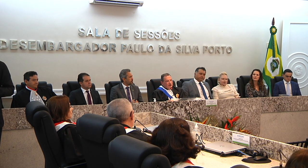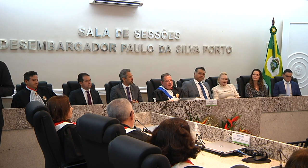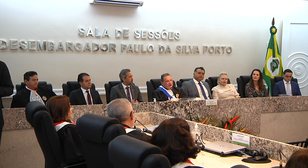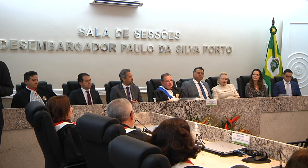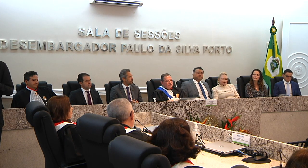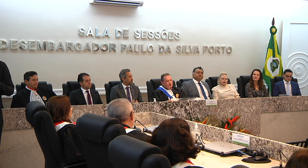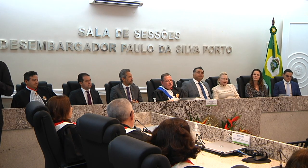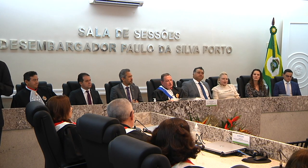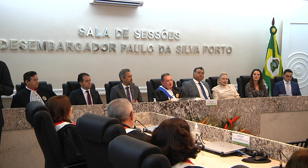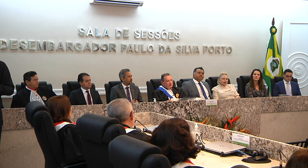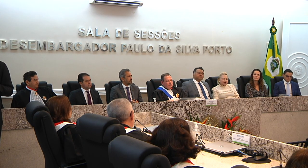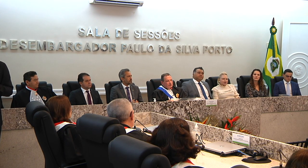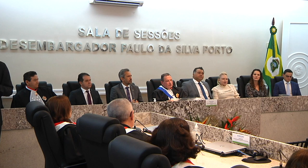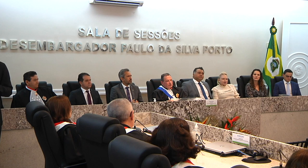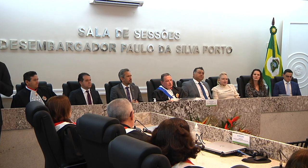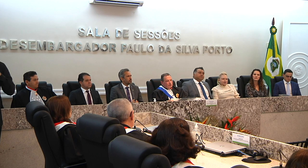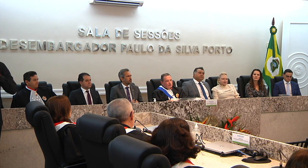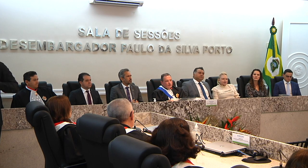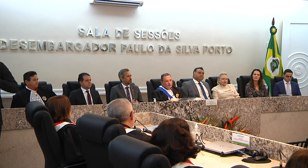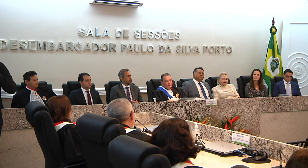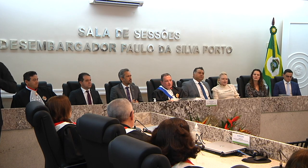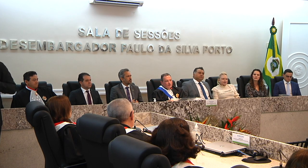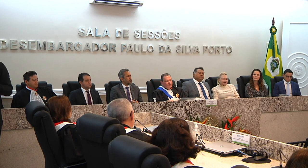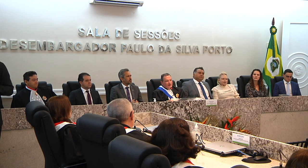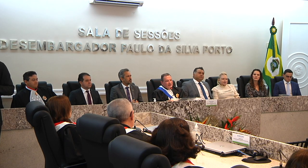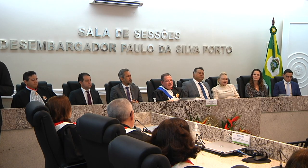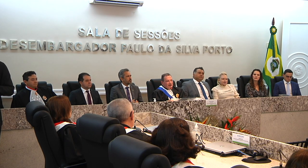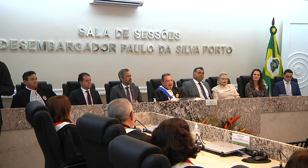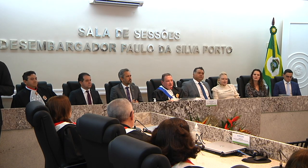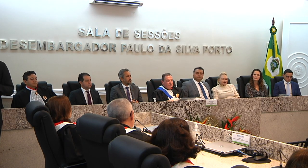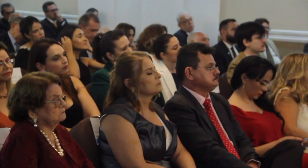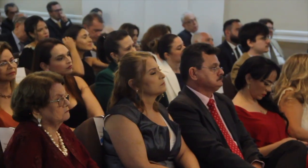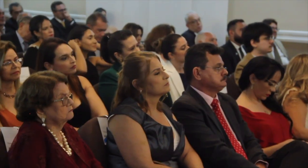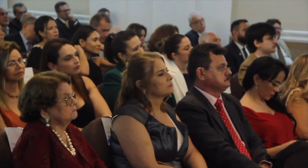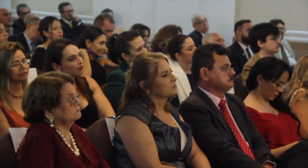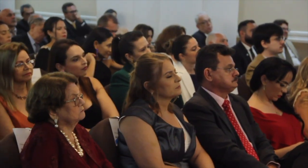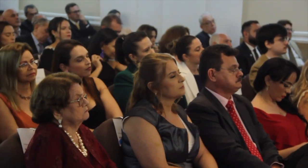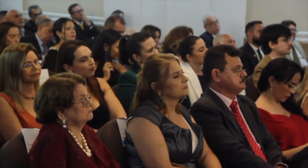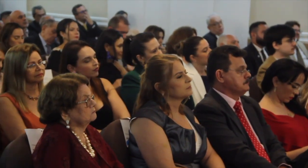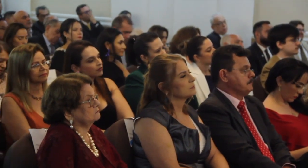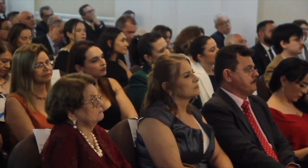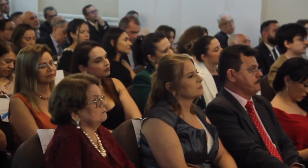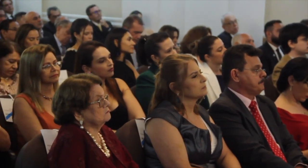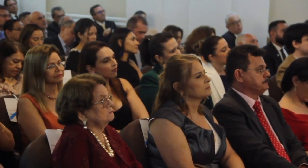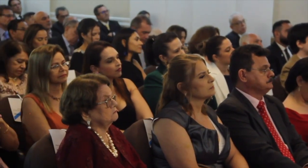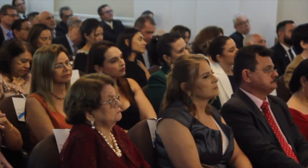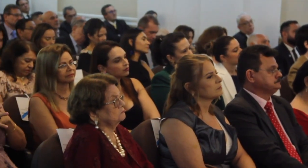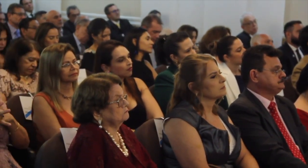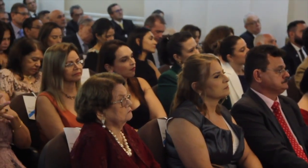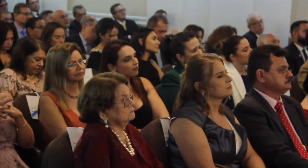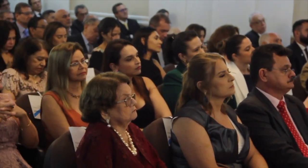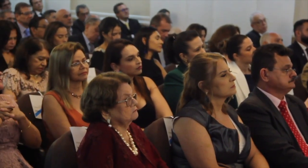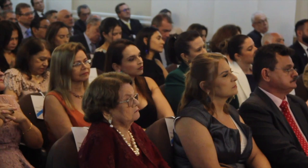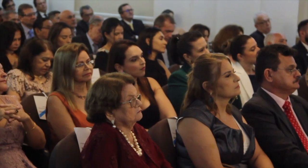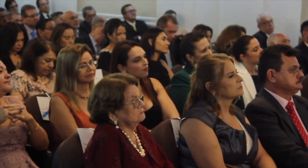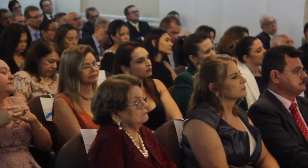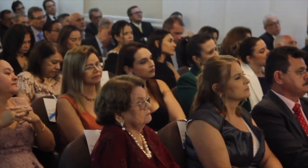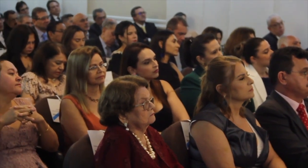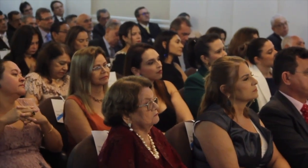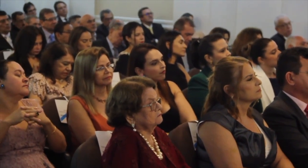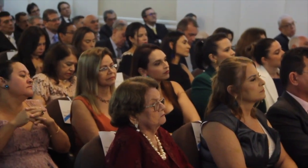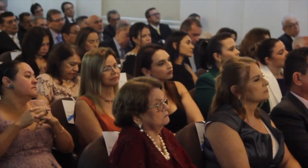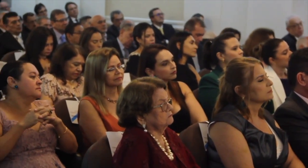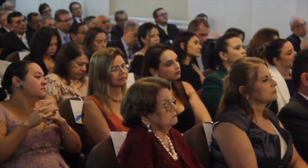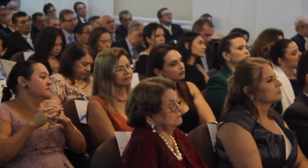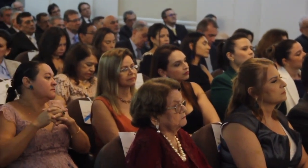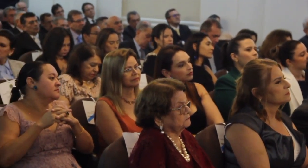os advogados os familiares do empossado doutor João Carlos